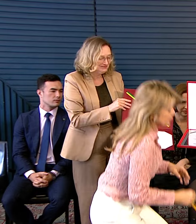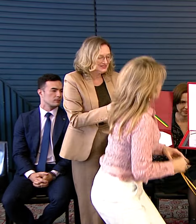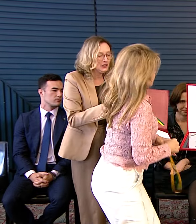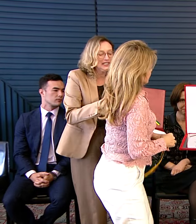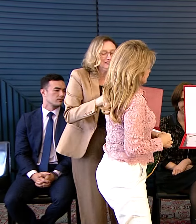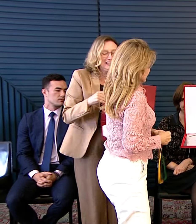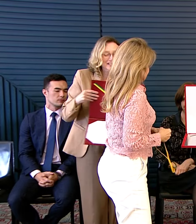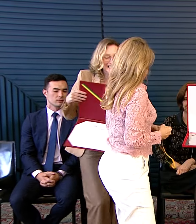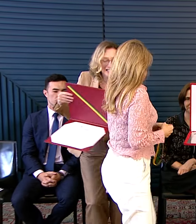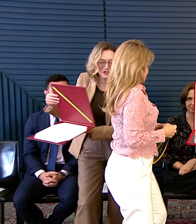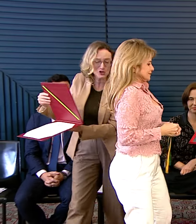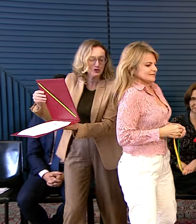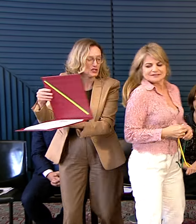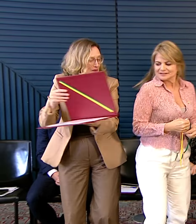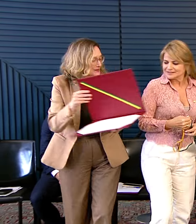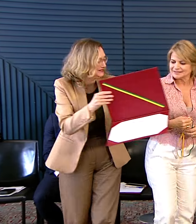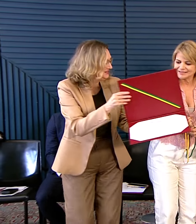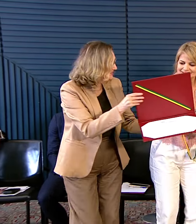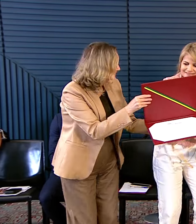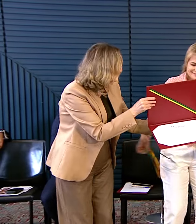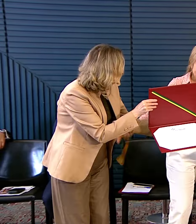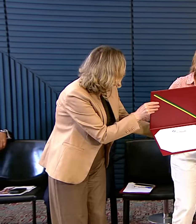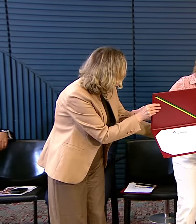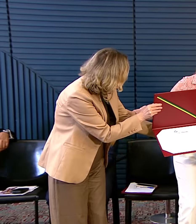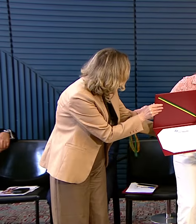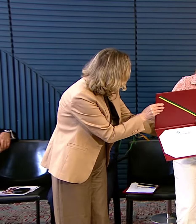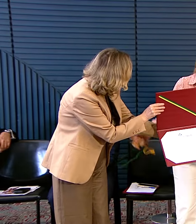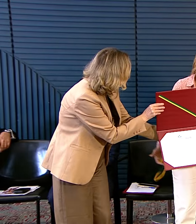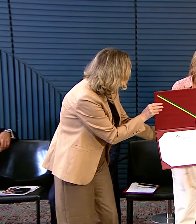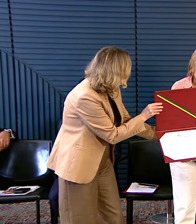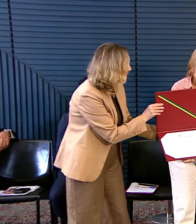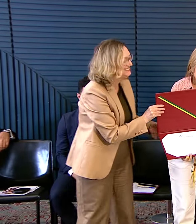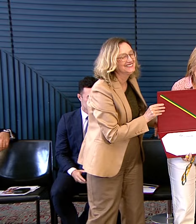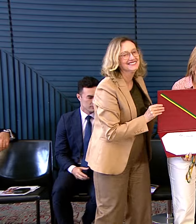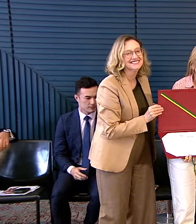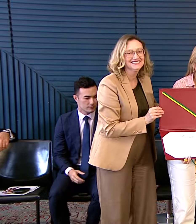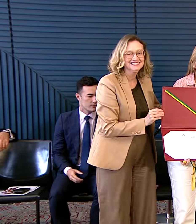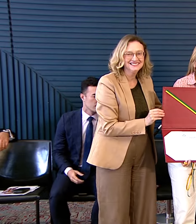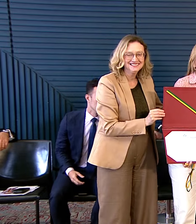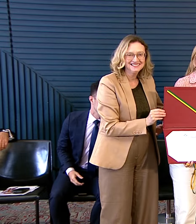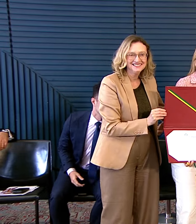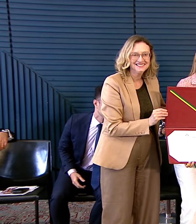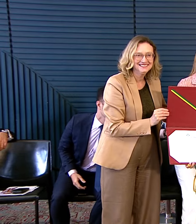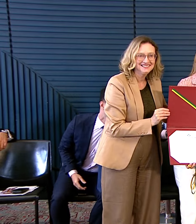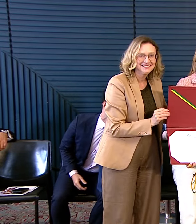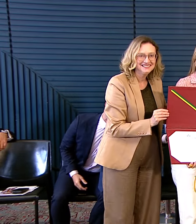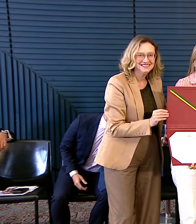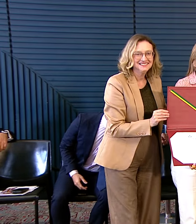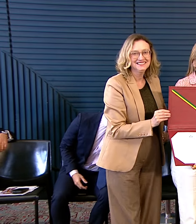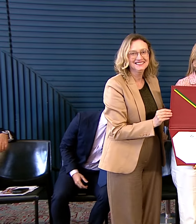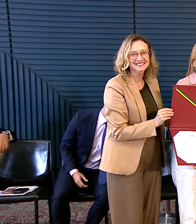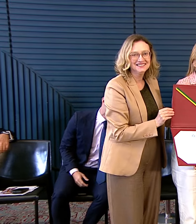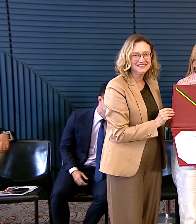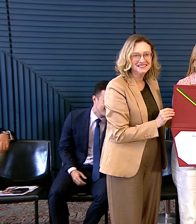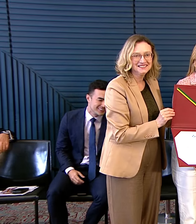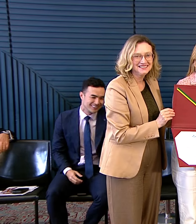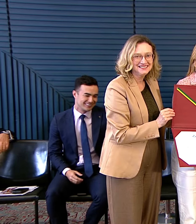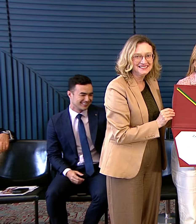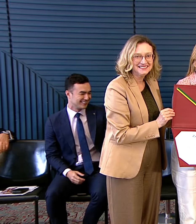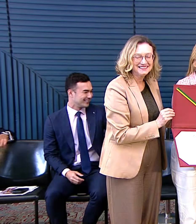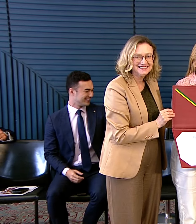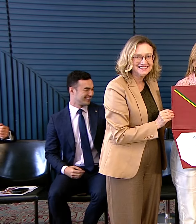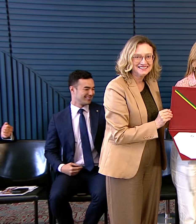projeto Nascer HEJ Que abre o espaço da maternidade Para as mulheres conhecerem Possui ainda a sala acolher